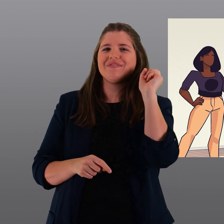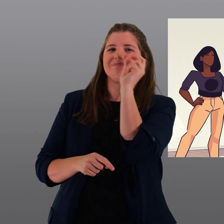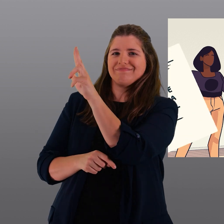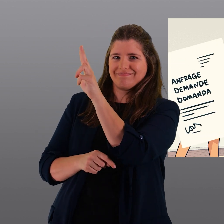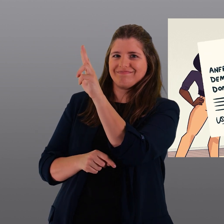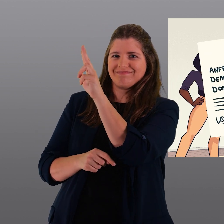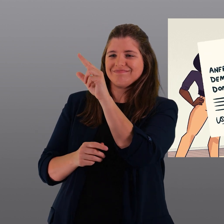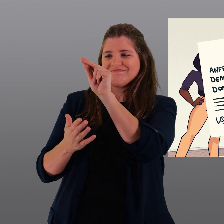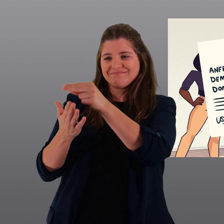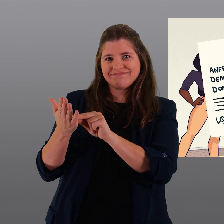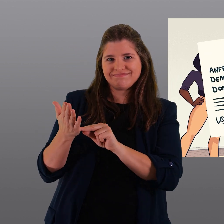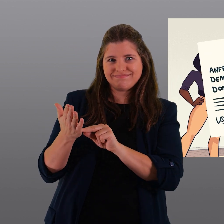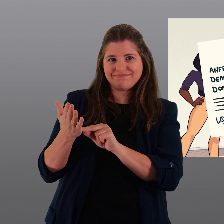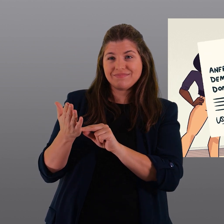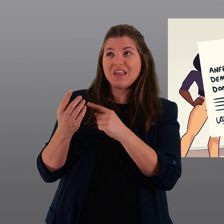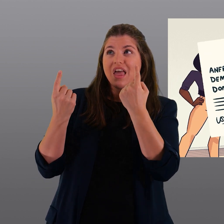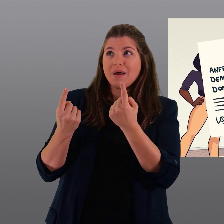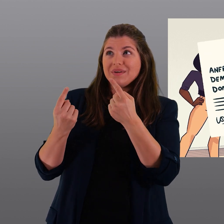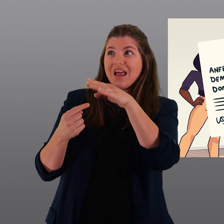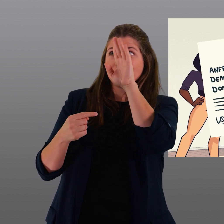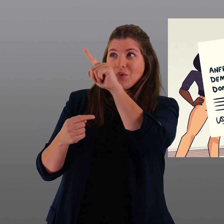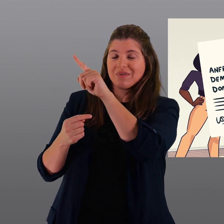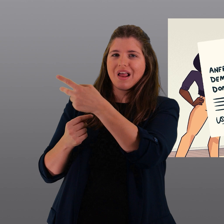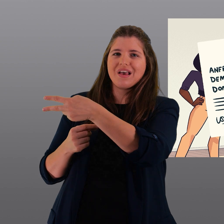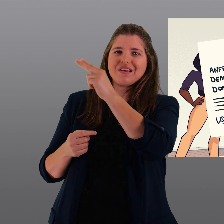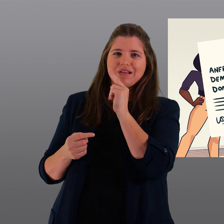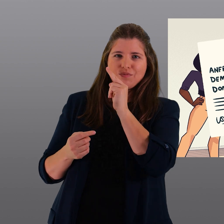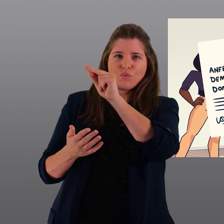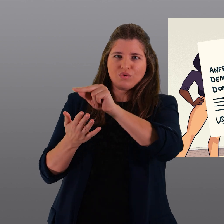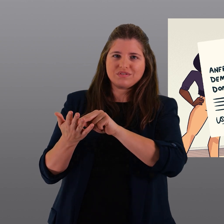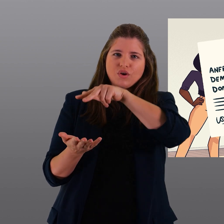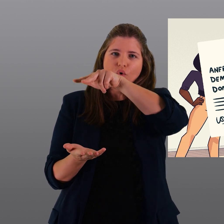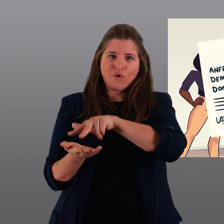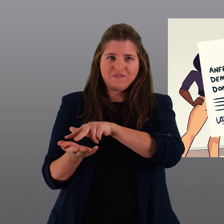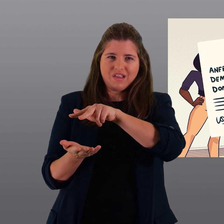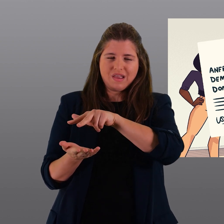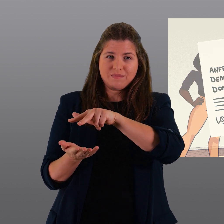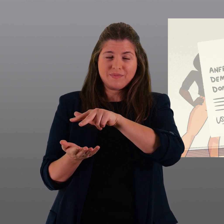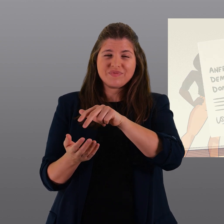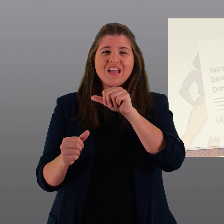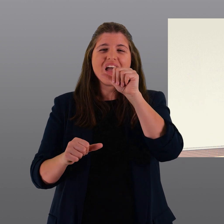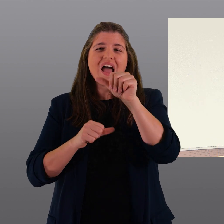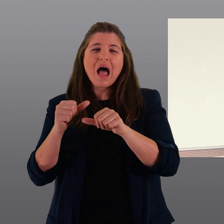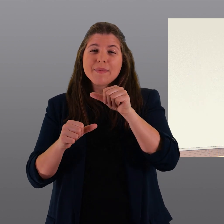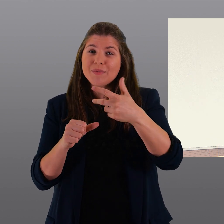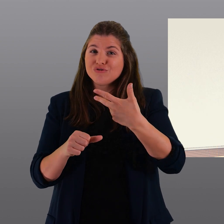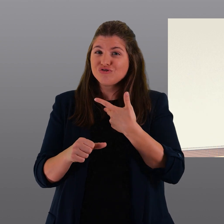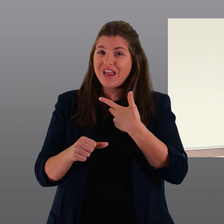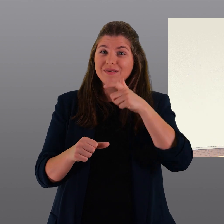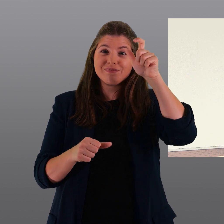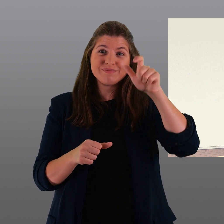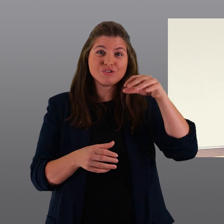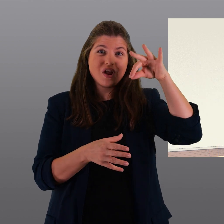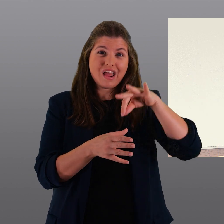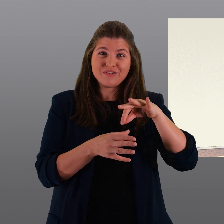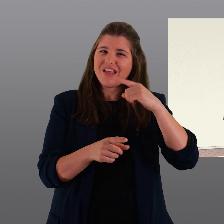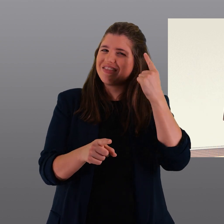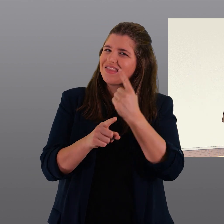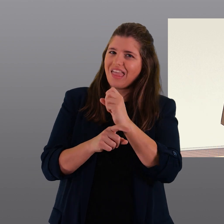scritta al locatore e ottenere da quest'ultimo il consenso scritto. Ai locatari è altresì fatto obbligo